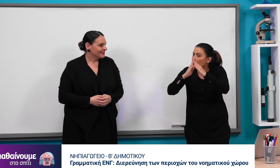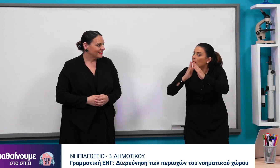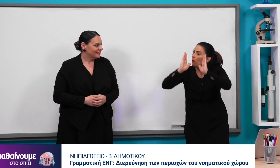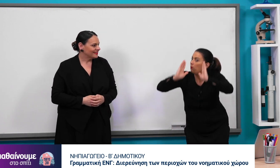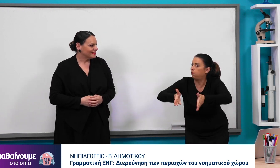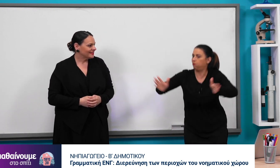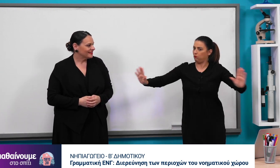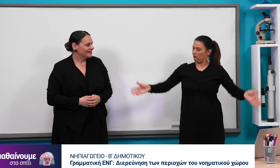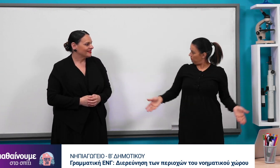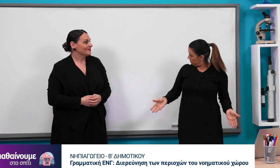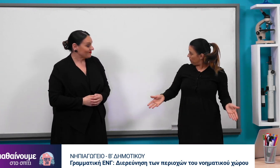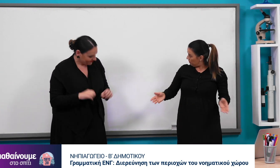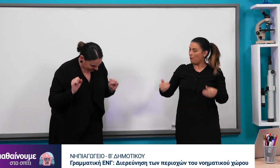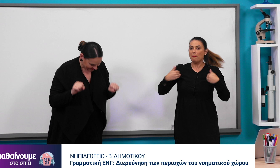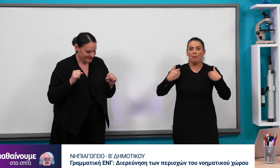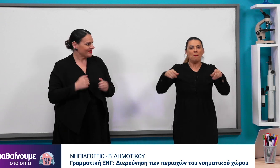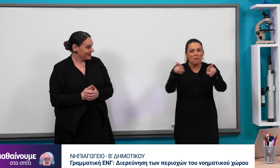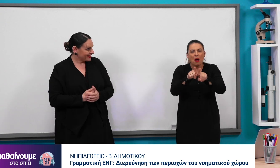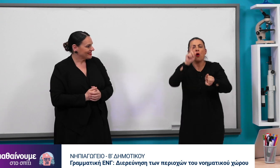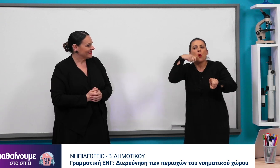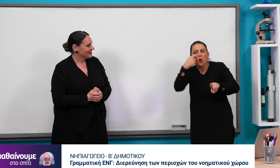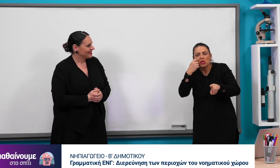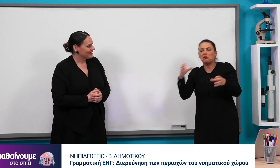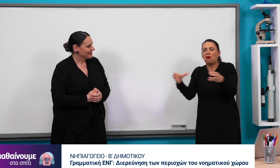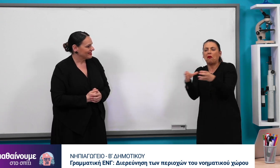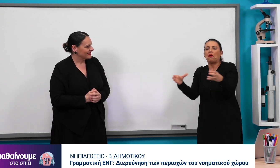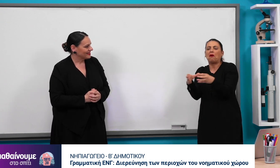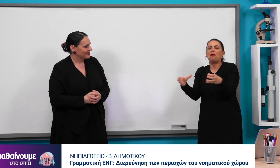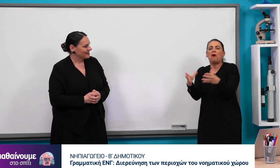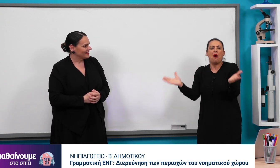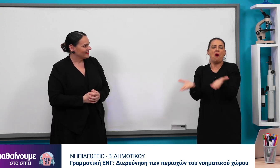παίξετε από το σπίτι σας. Να το παίξετε μαζί με τους γονείς σας.